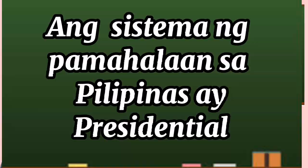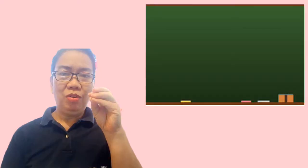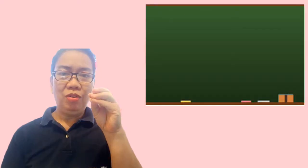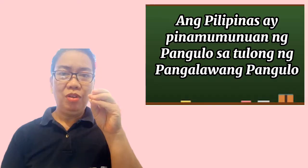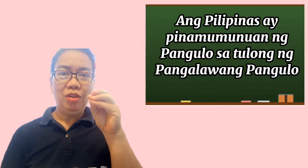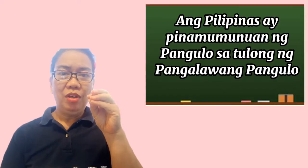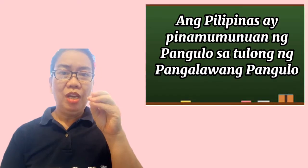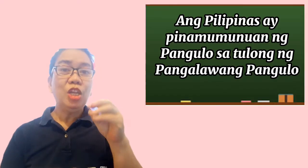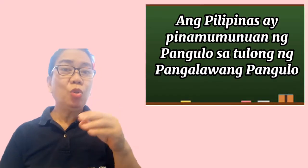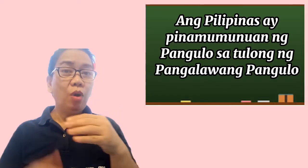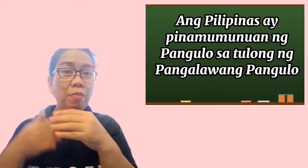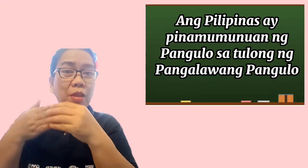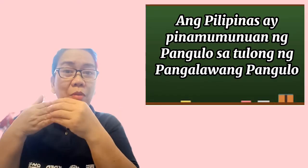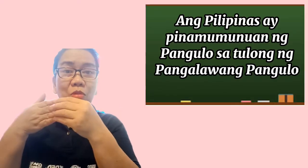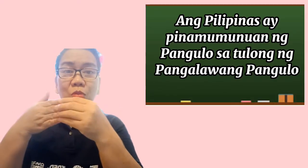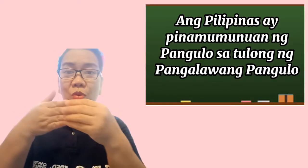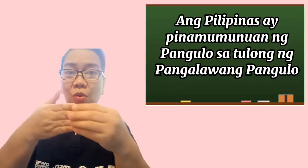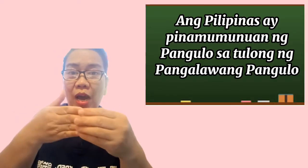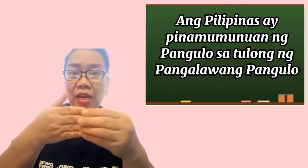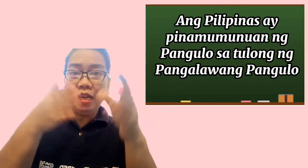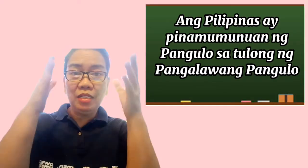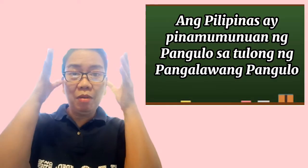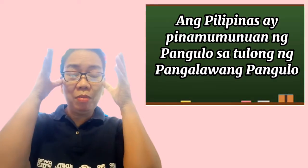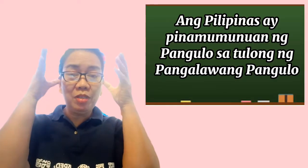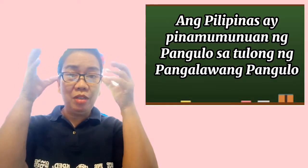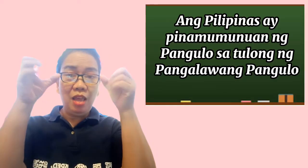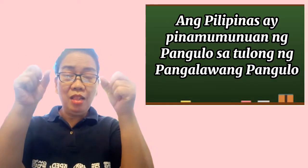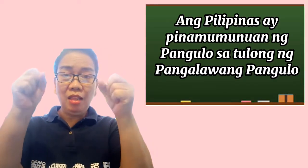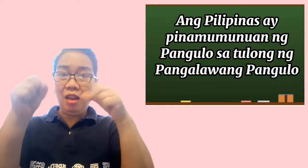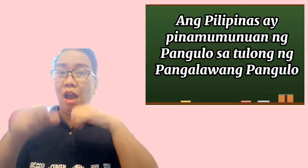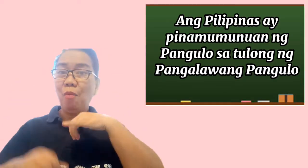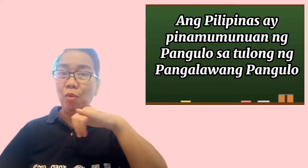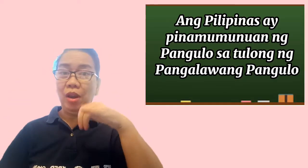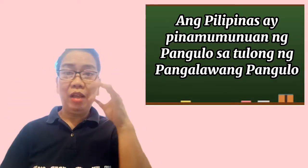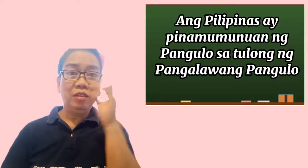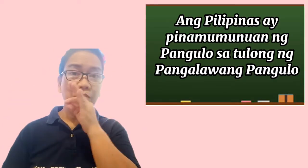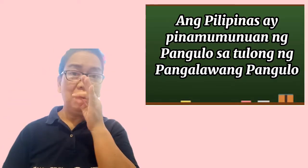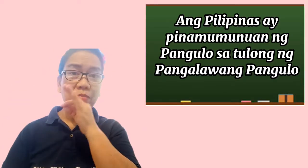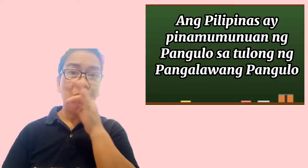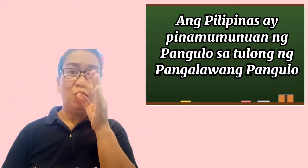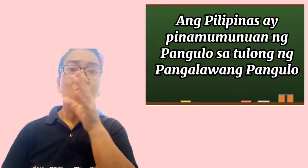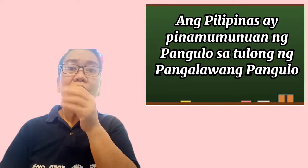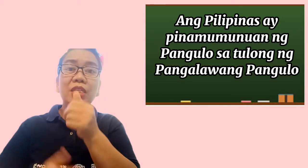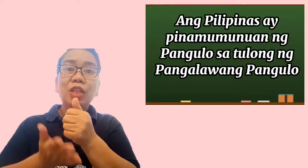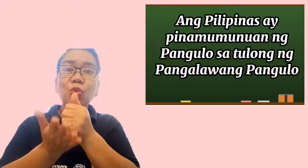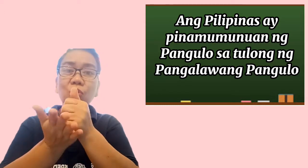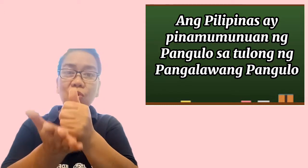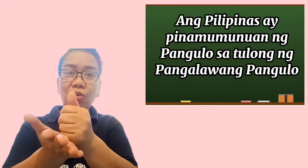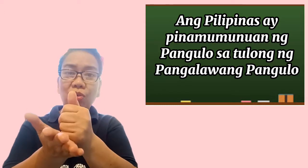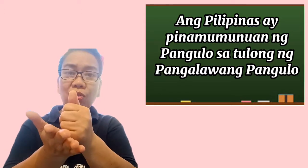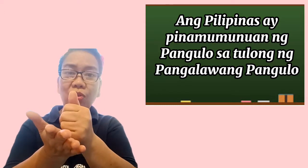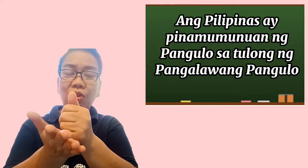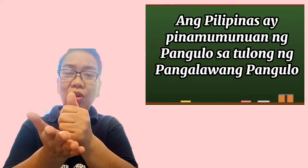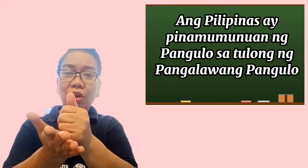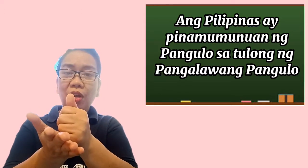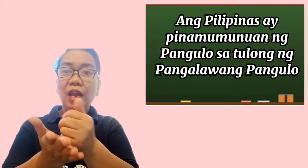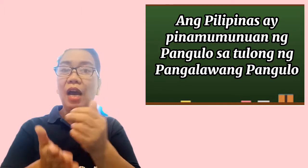Ito ay pinamumunuan ng isang presidente na kapwa natin Pilipino sa tulong ng